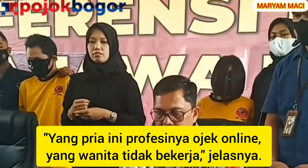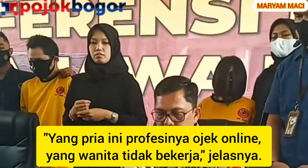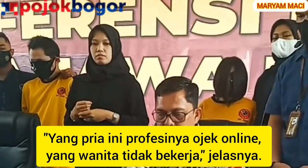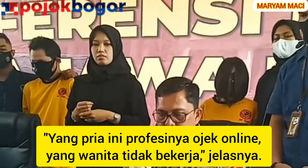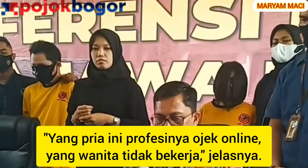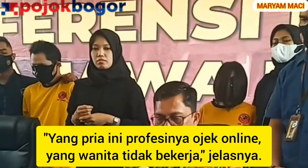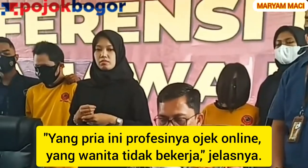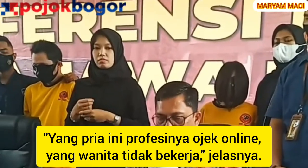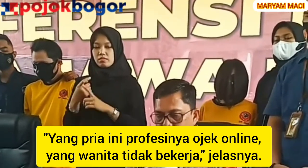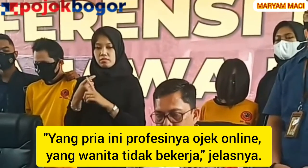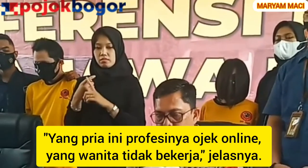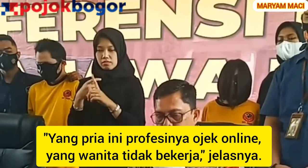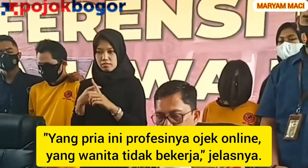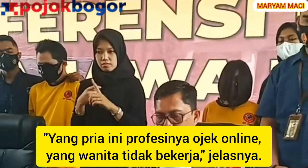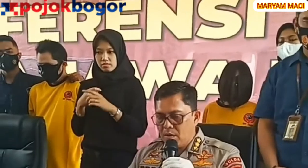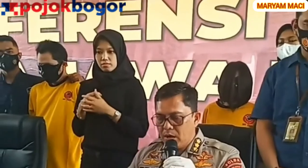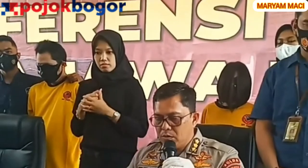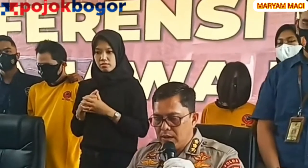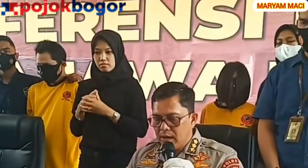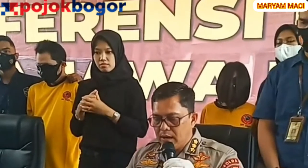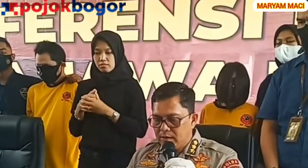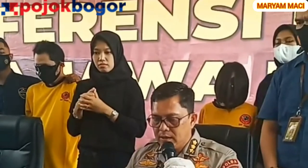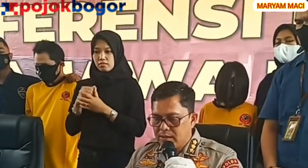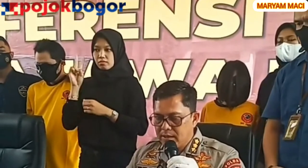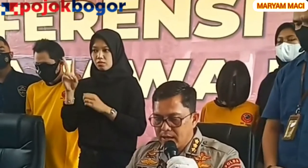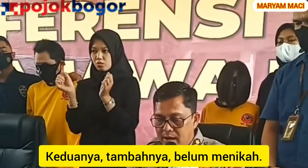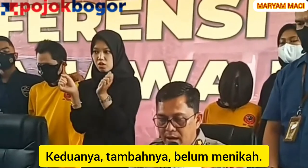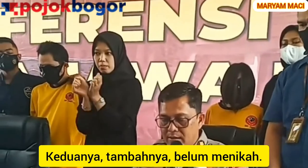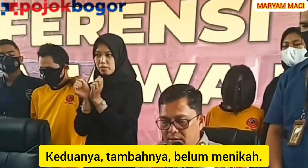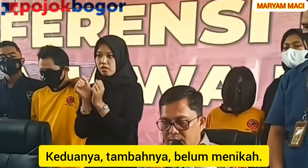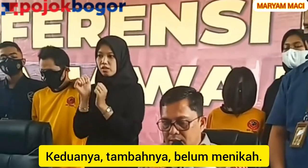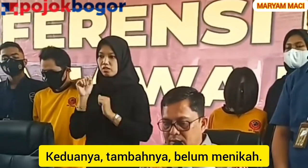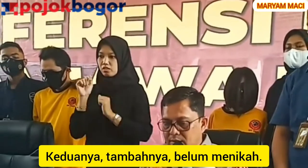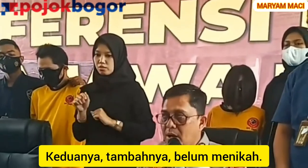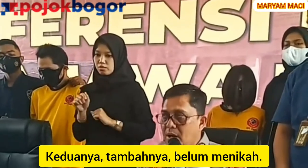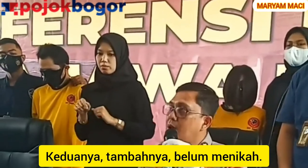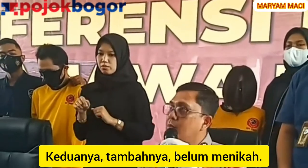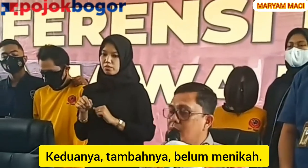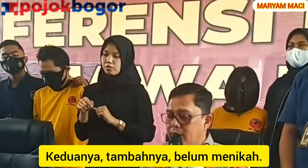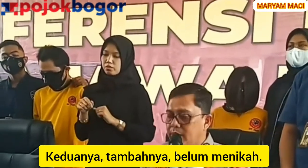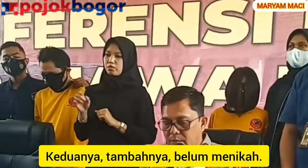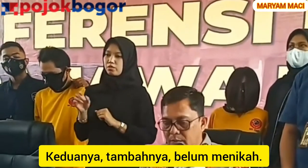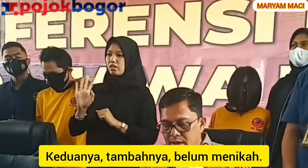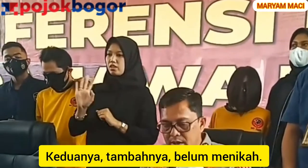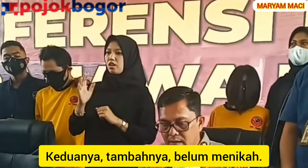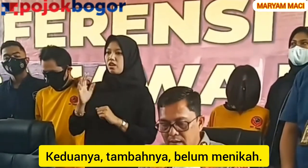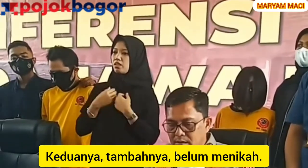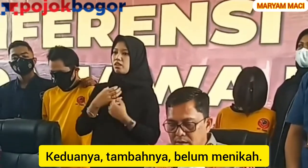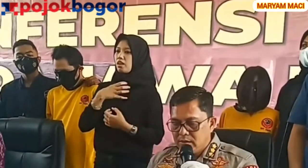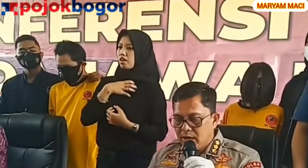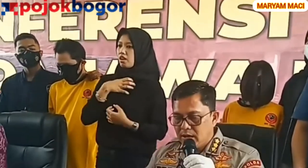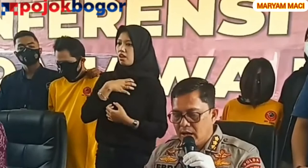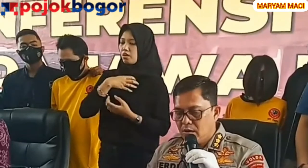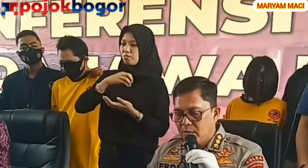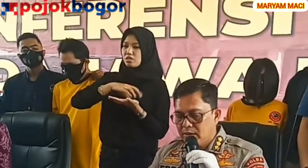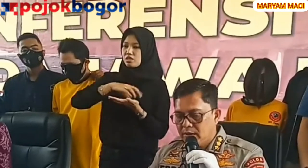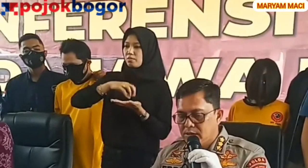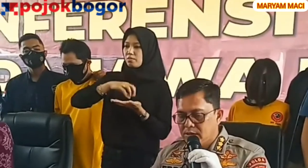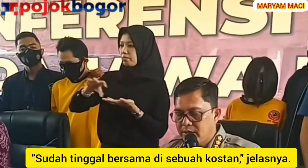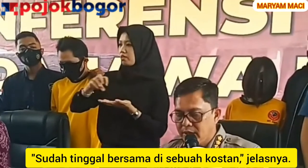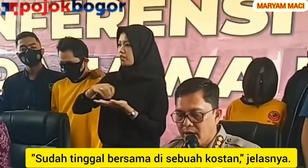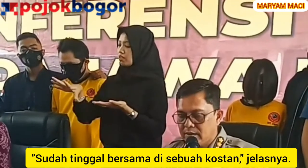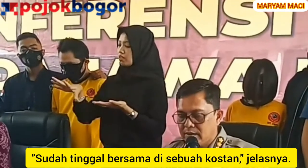berdasarkan hal tersebut ketua perempuan telah dengan sengaja dan tanpa hak mendistribusikan dan atau